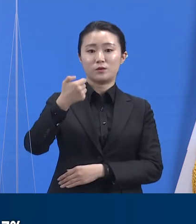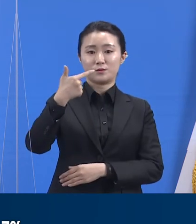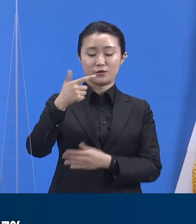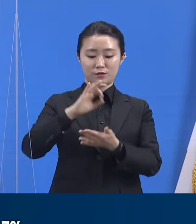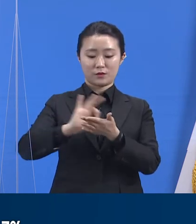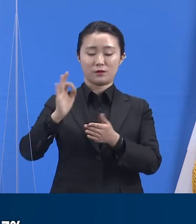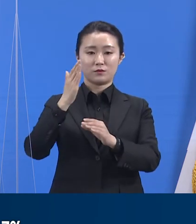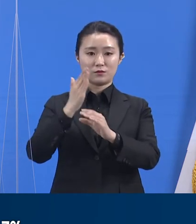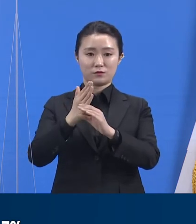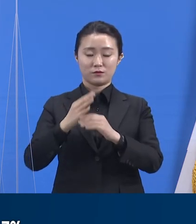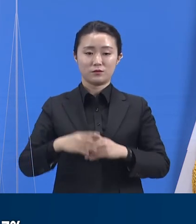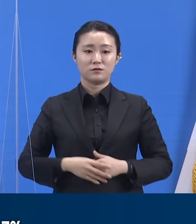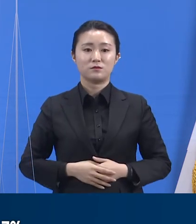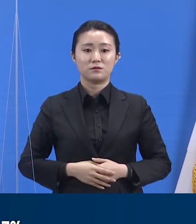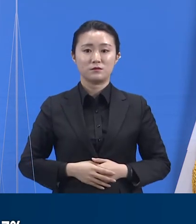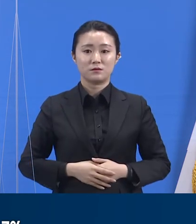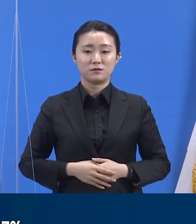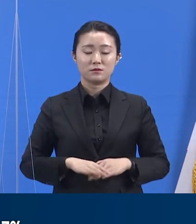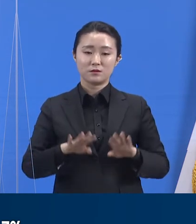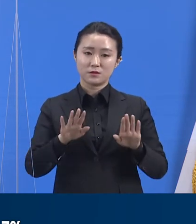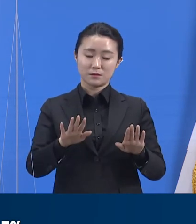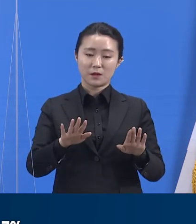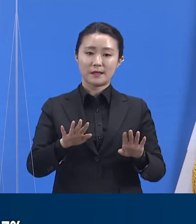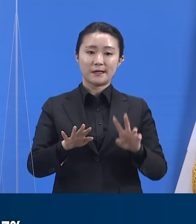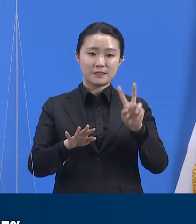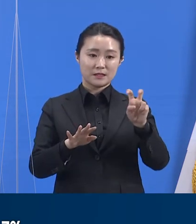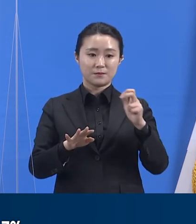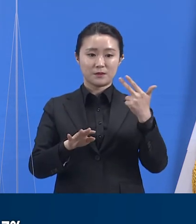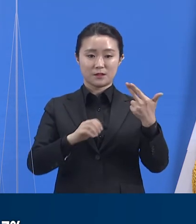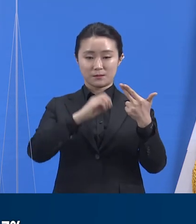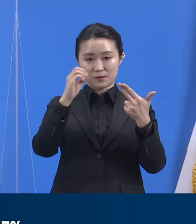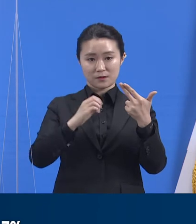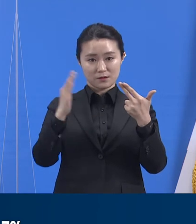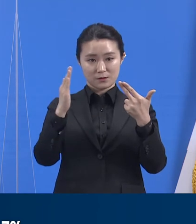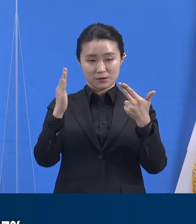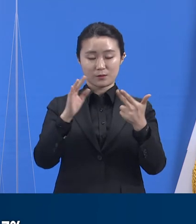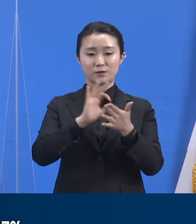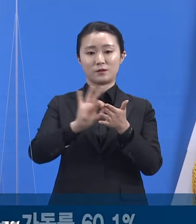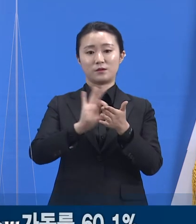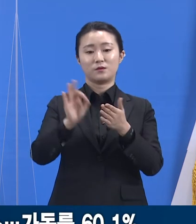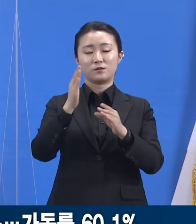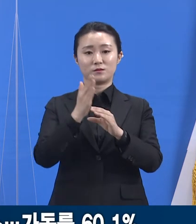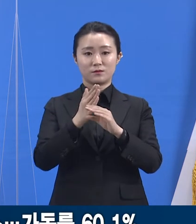있습니다. 현재 가동률은 27.5%입니다.